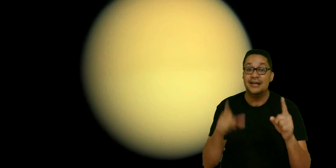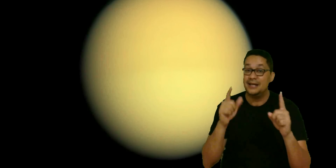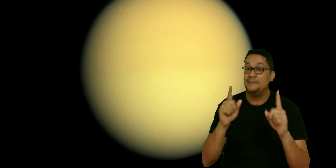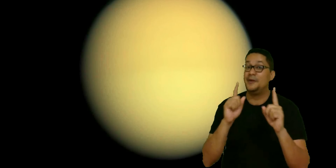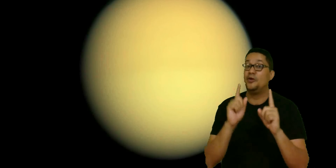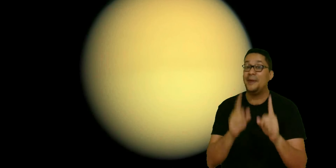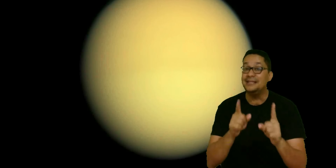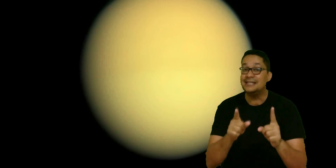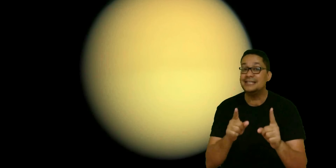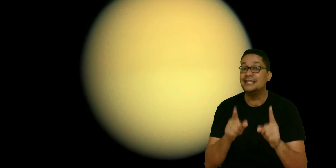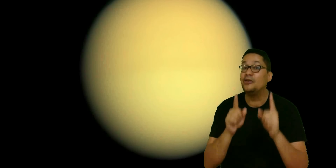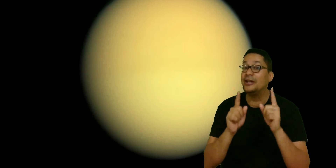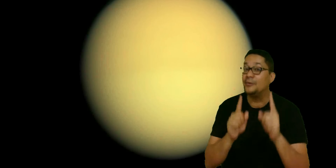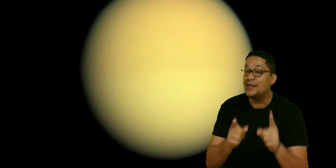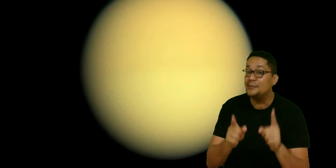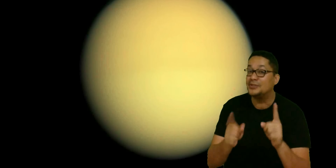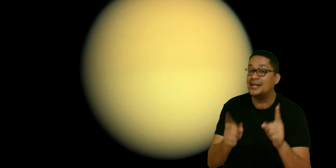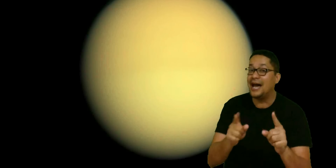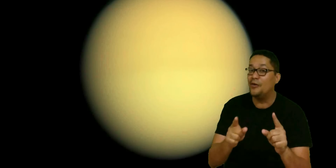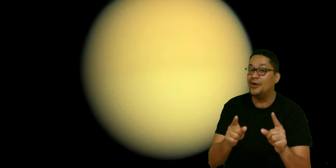Pero lo más interesante es lo que les voy a demostrar ahora.